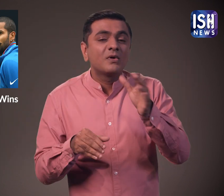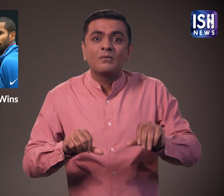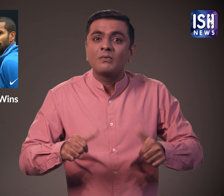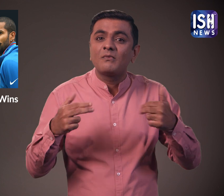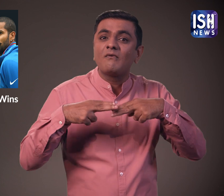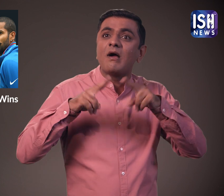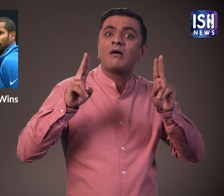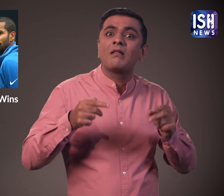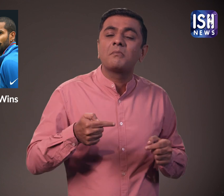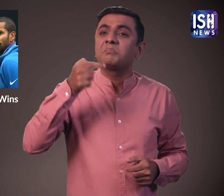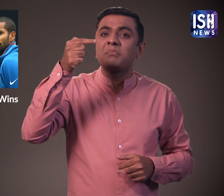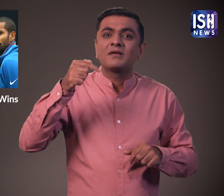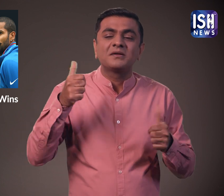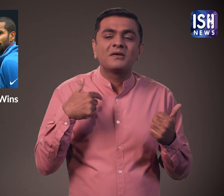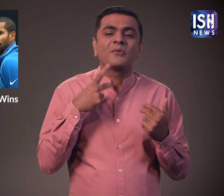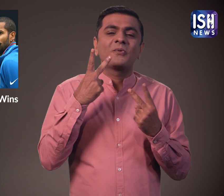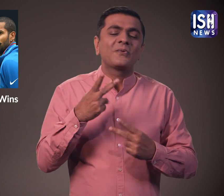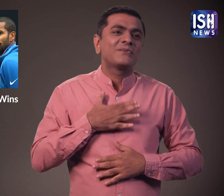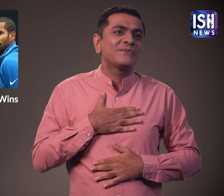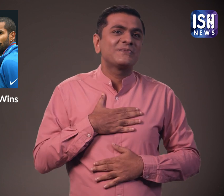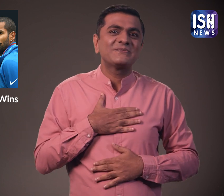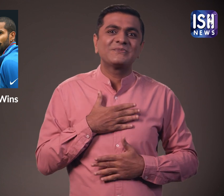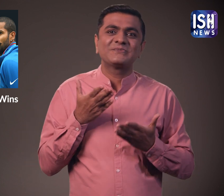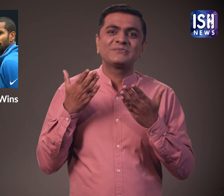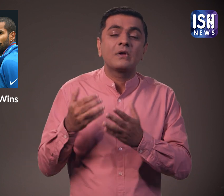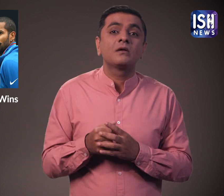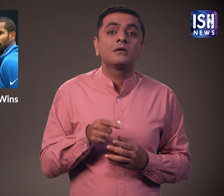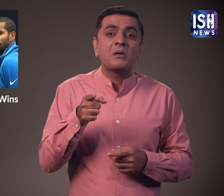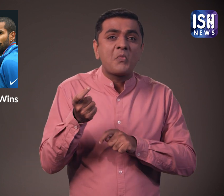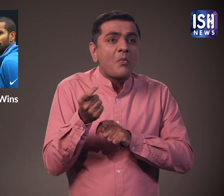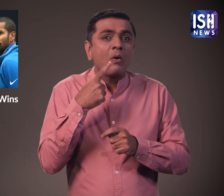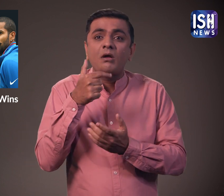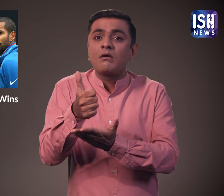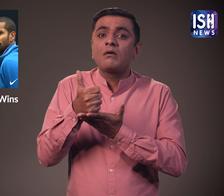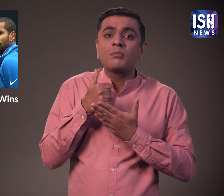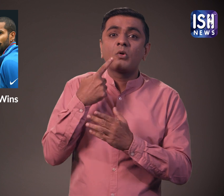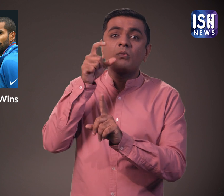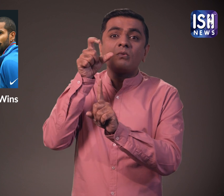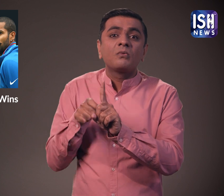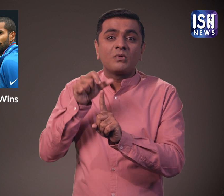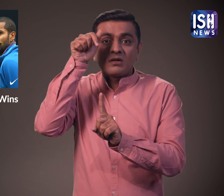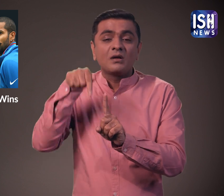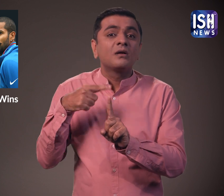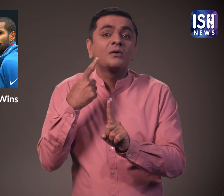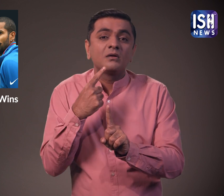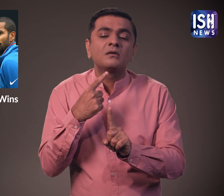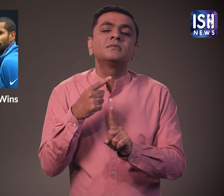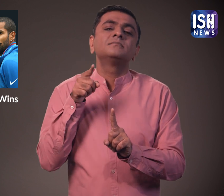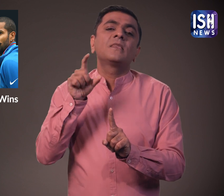और दक्षिन अफरिका को हराया। इस बीच कप्तान विरेंद्र सिंग की शांदार